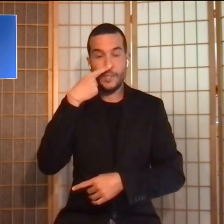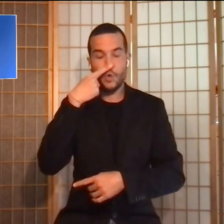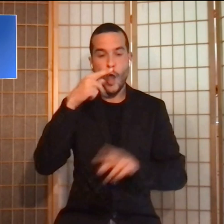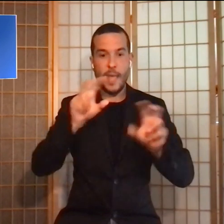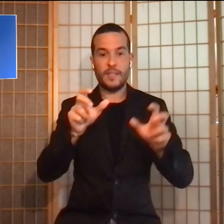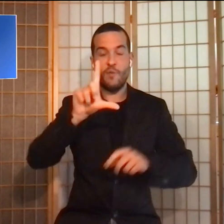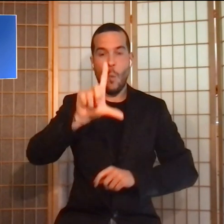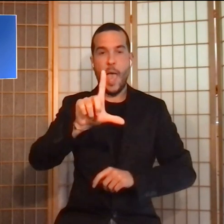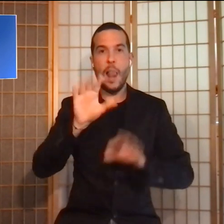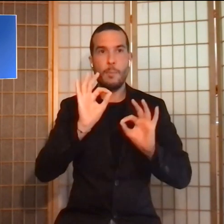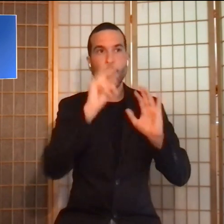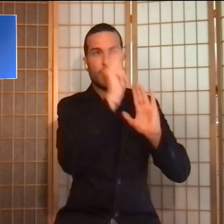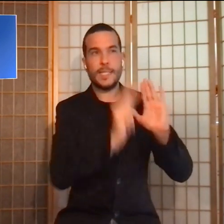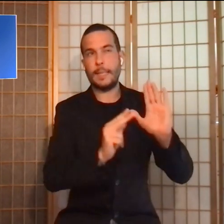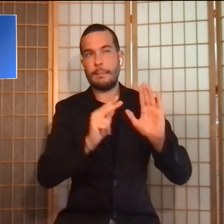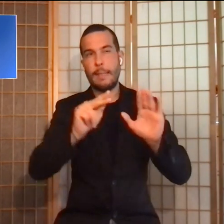scritte simili.